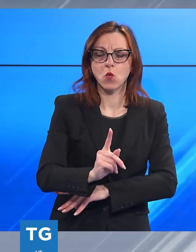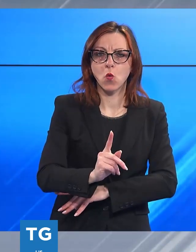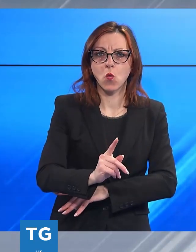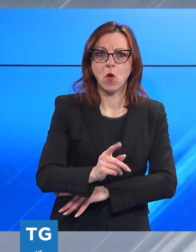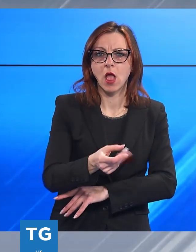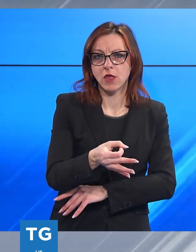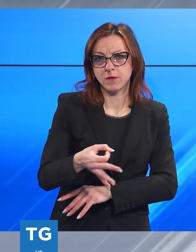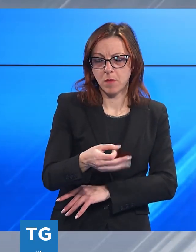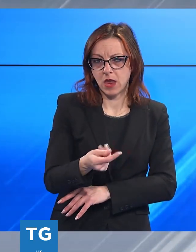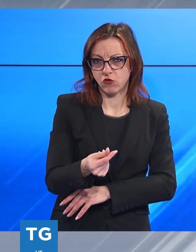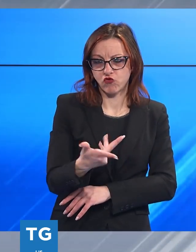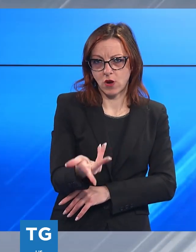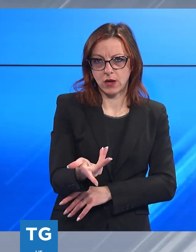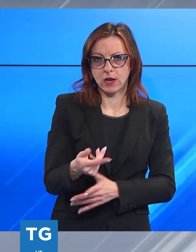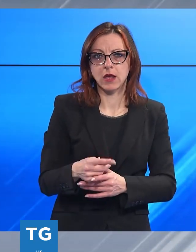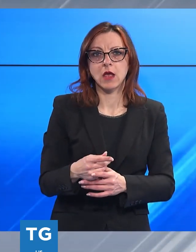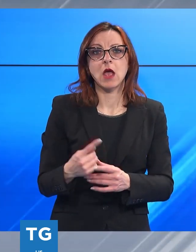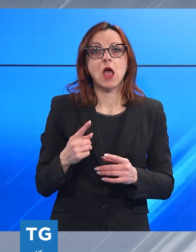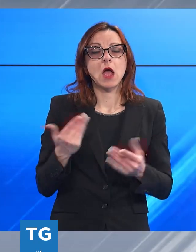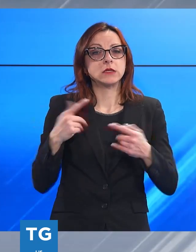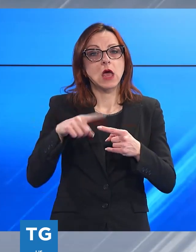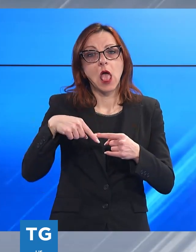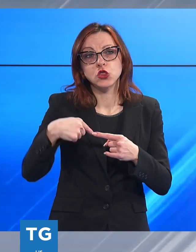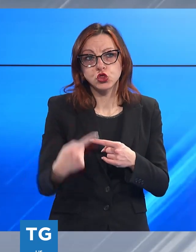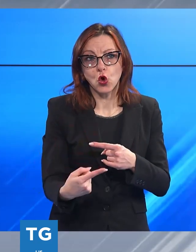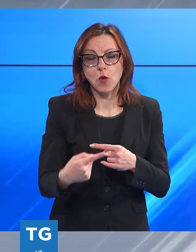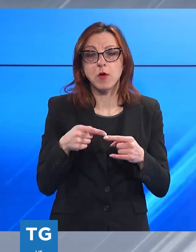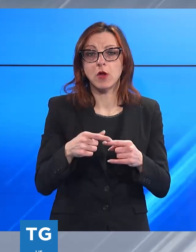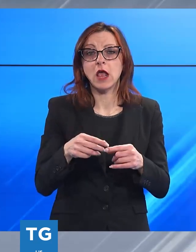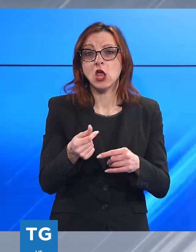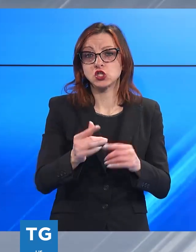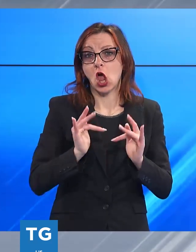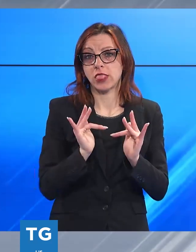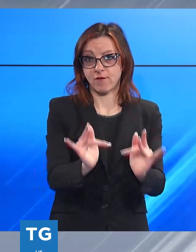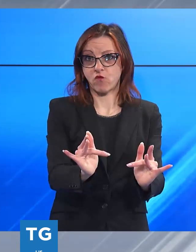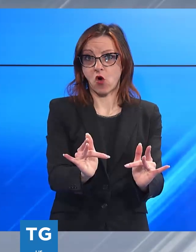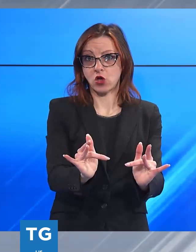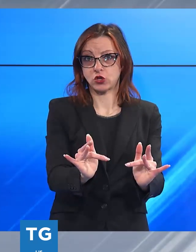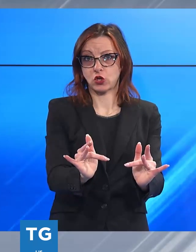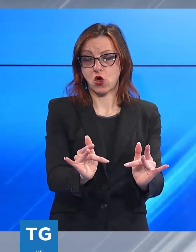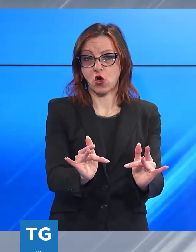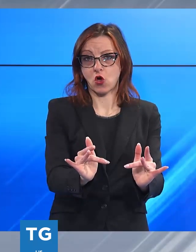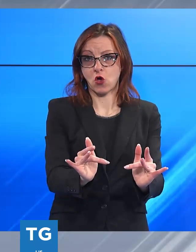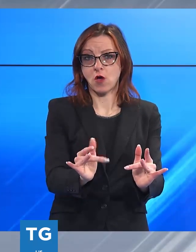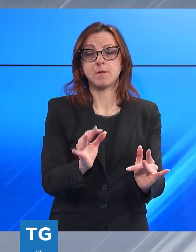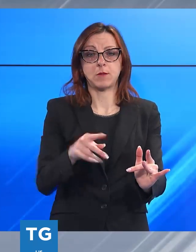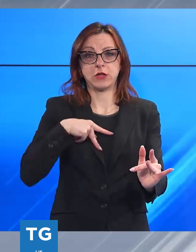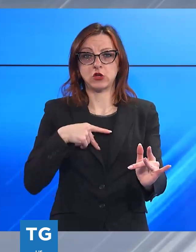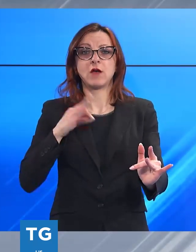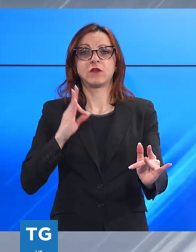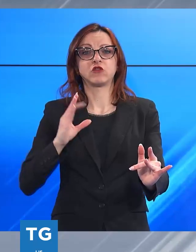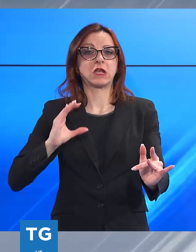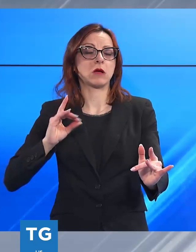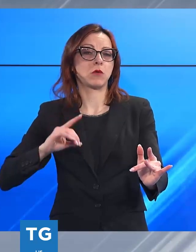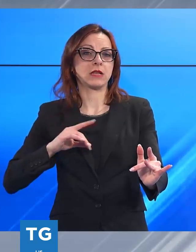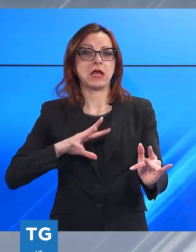spiccioli dalla cassa, mentre la sera dopo non avendo lasciato soldi da parte della titolare Francesca Checca Poliziani